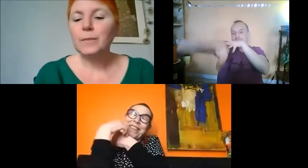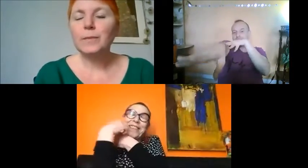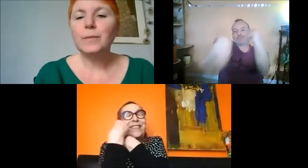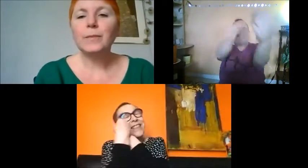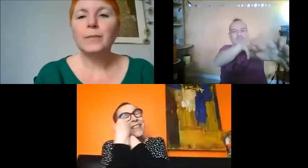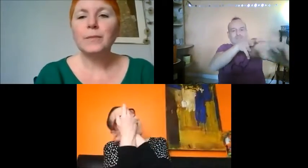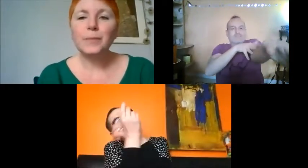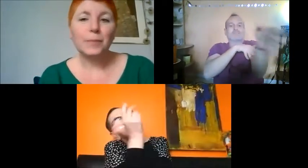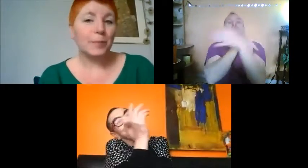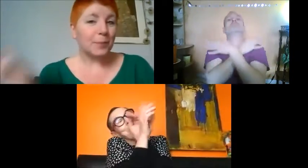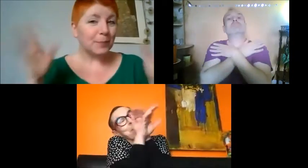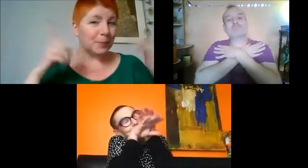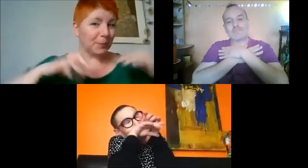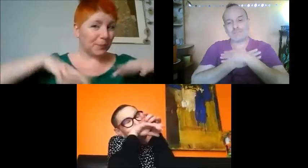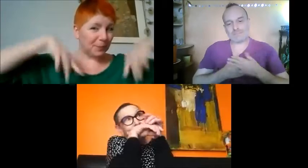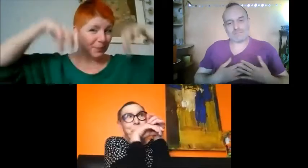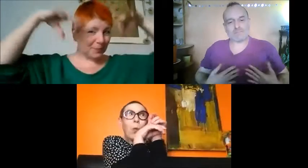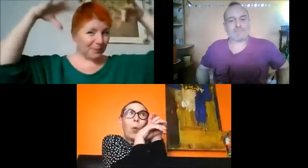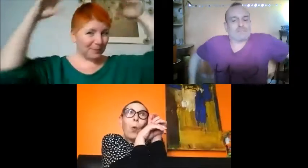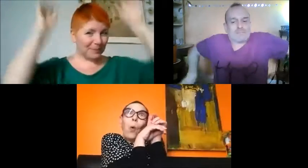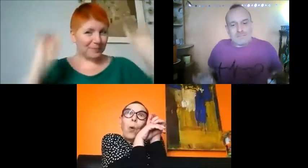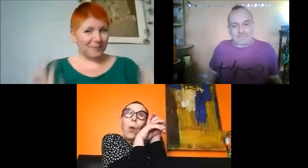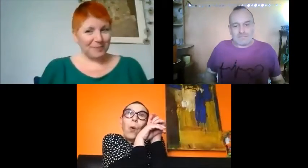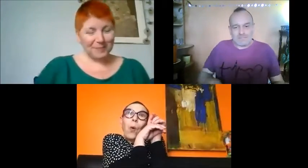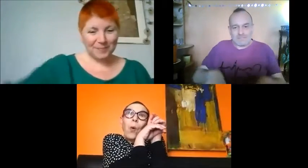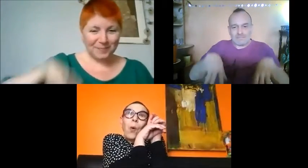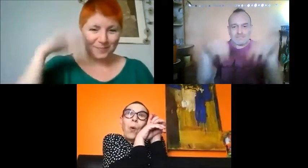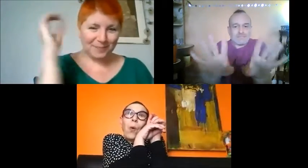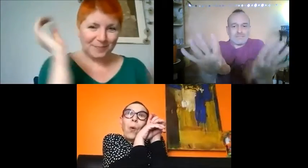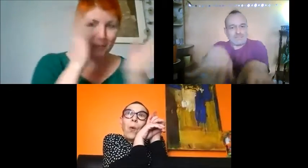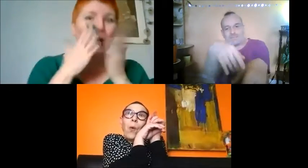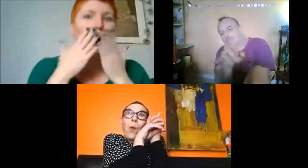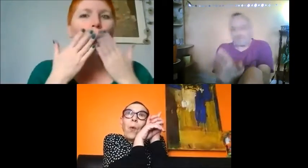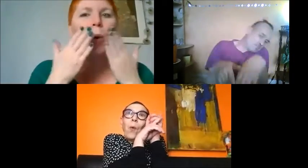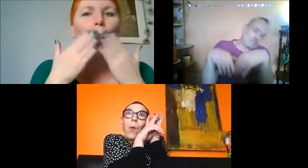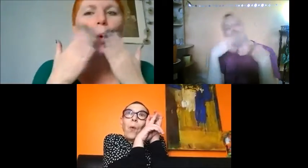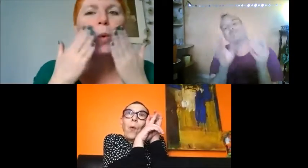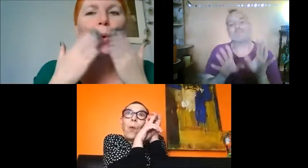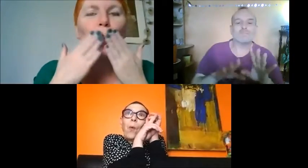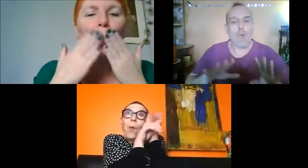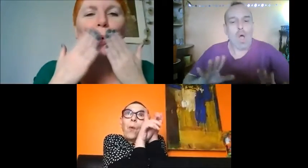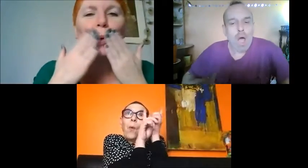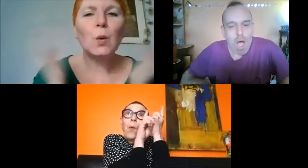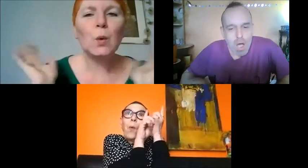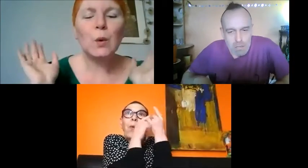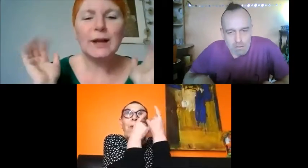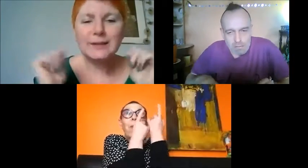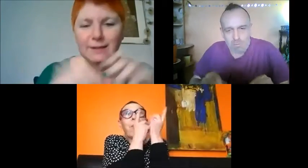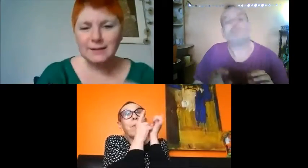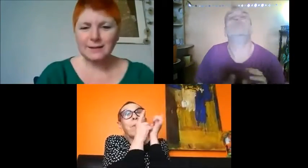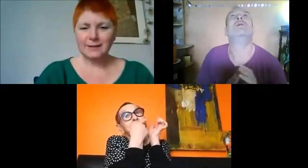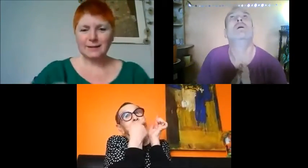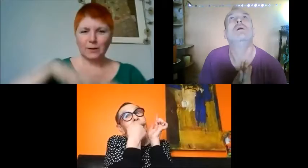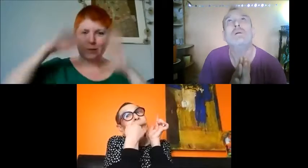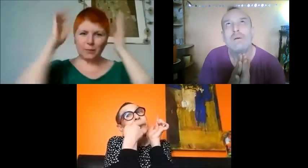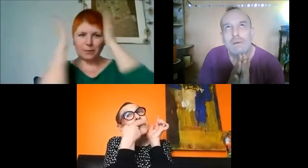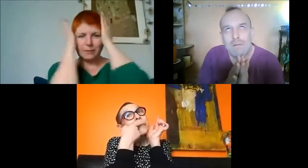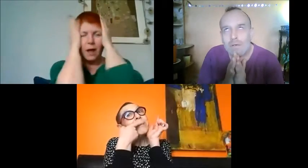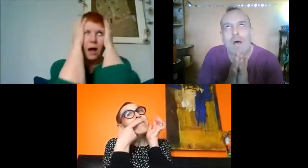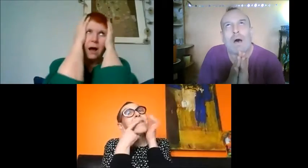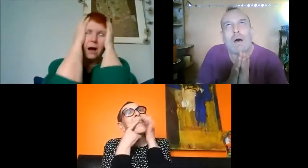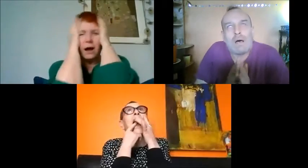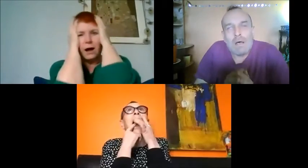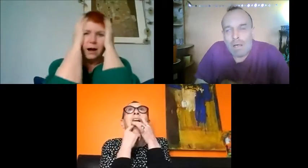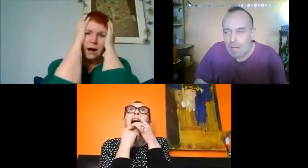savrer la sucette, je me fais reluire le berlingot, Je me fais gauler la mignardise,